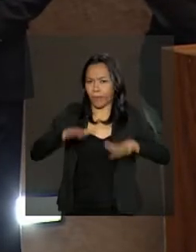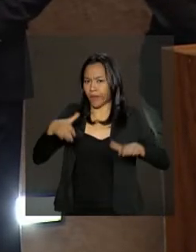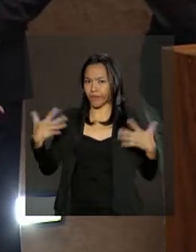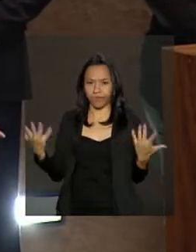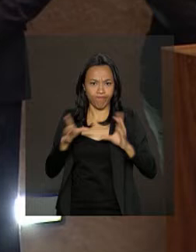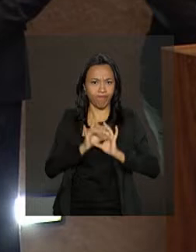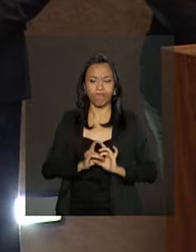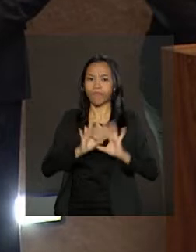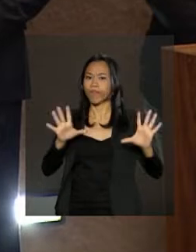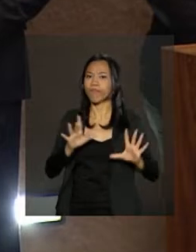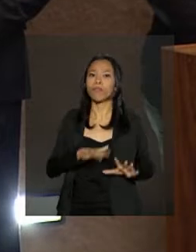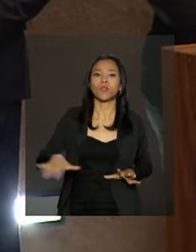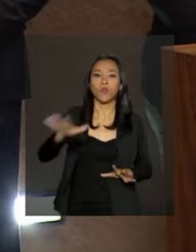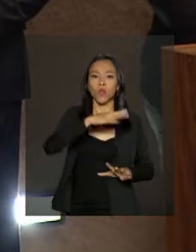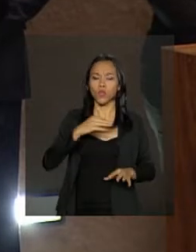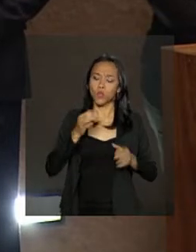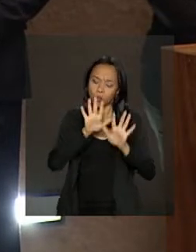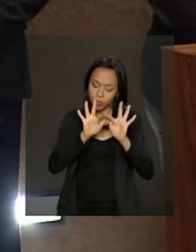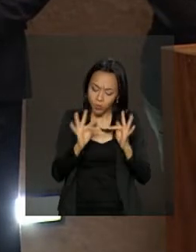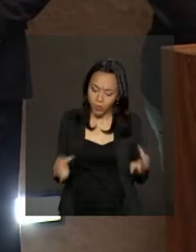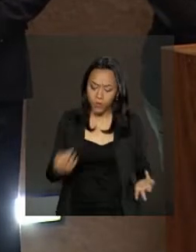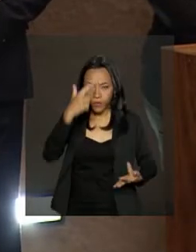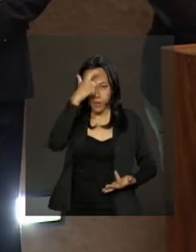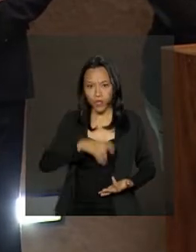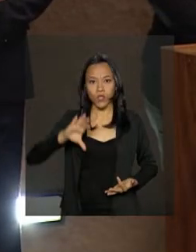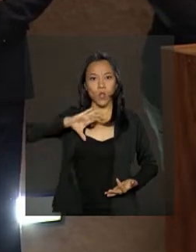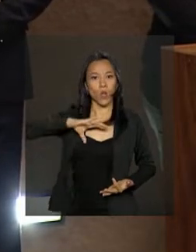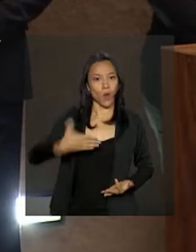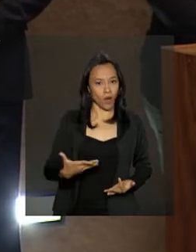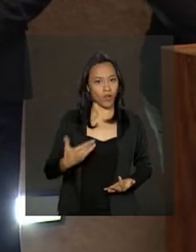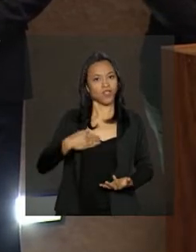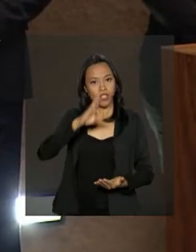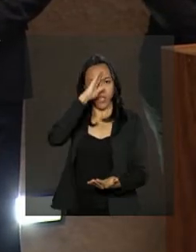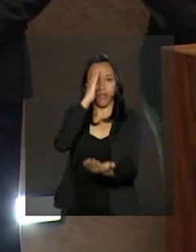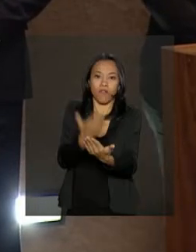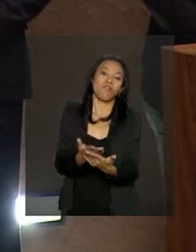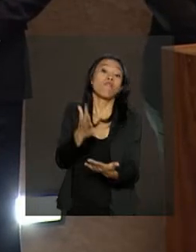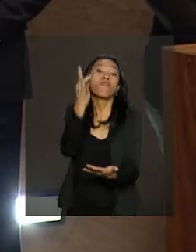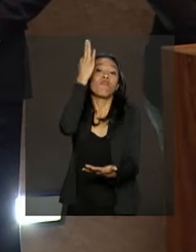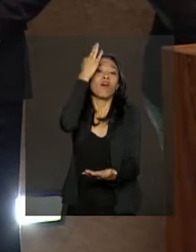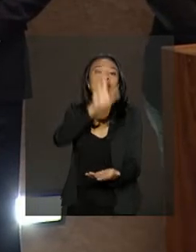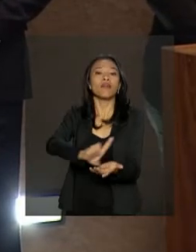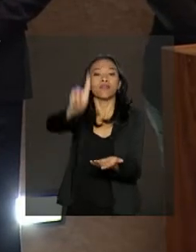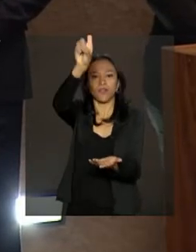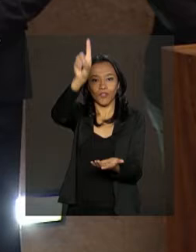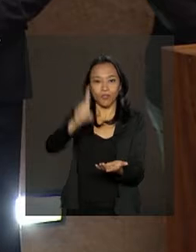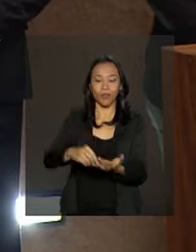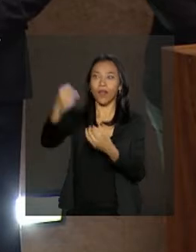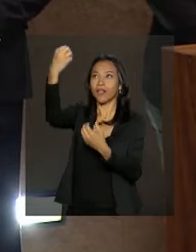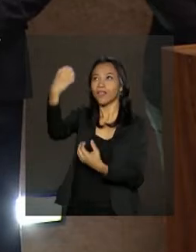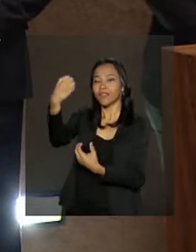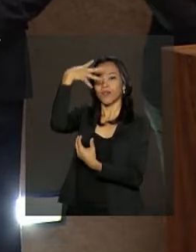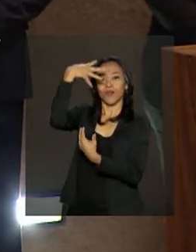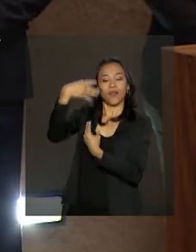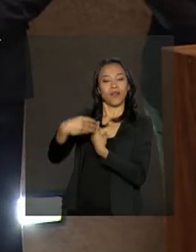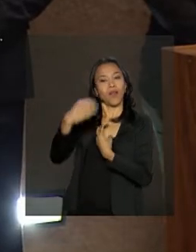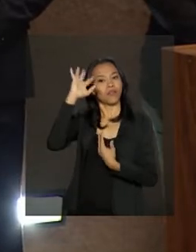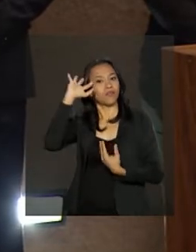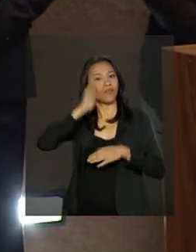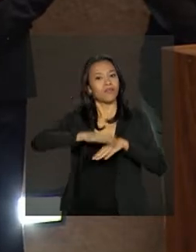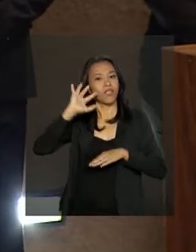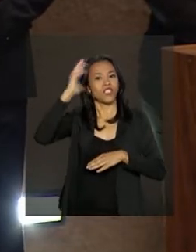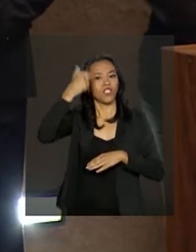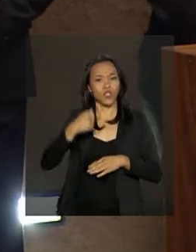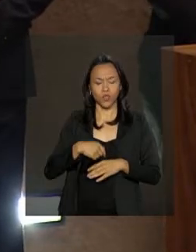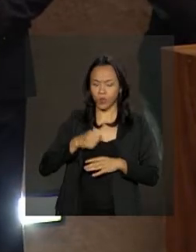Com humildade, coragem e perseverança e tendo fé em Deus, para iluminar minhas decisões, me dedicarei dia e noite